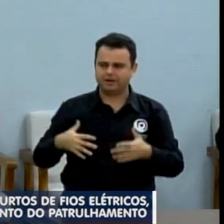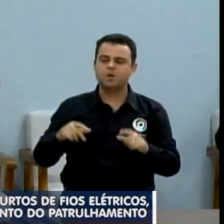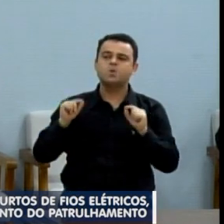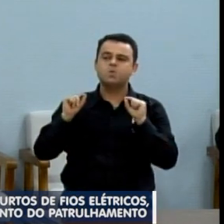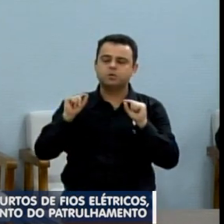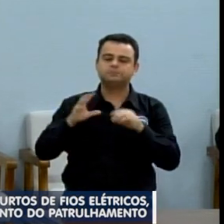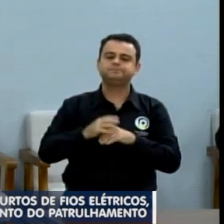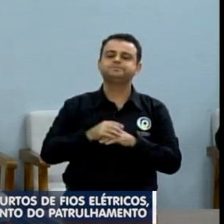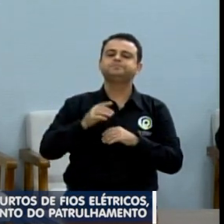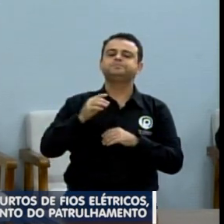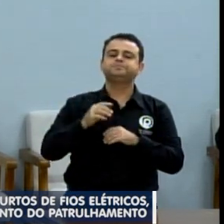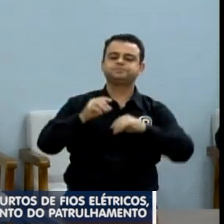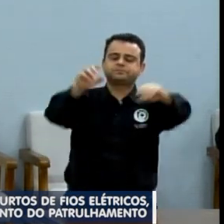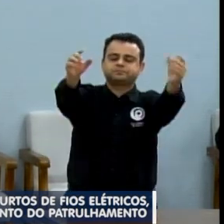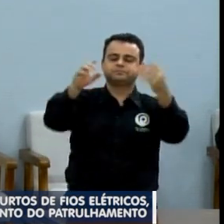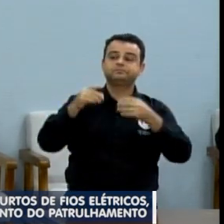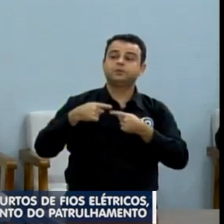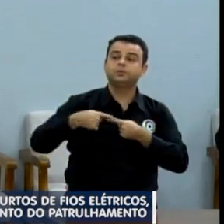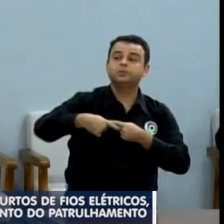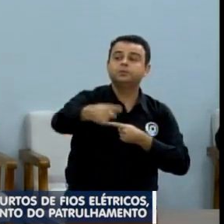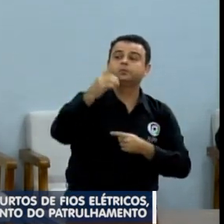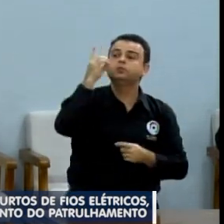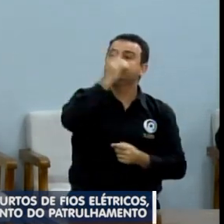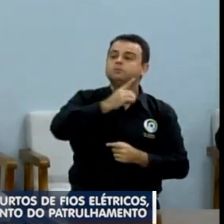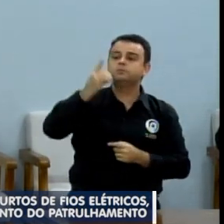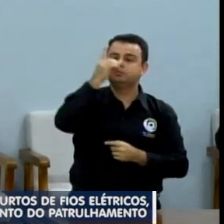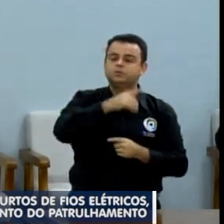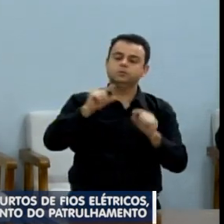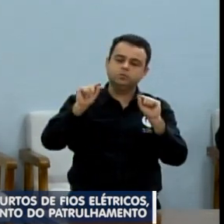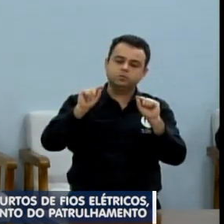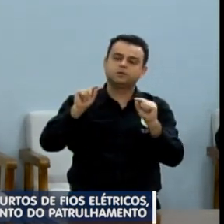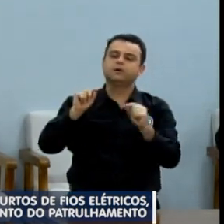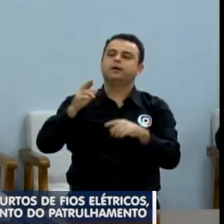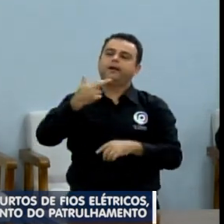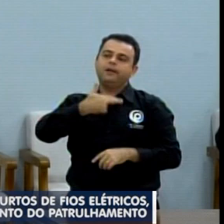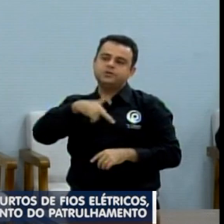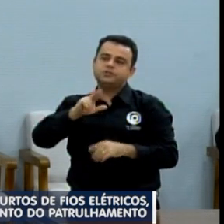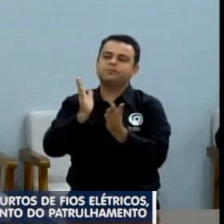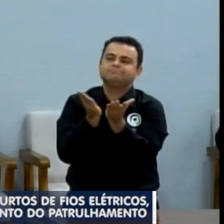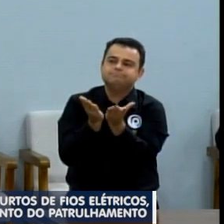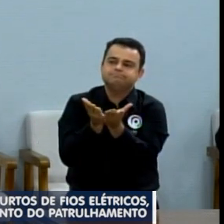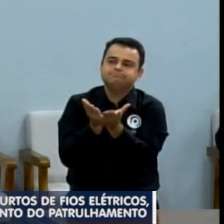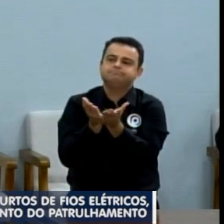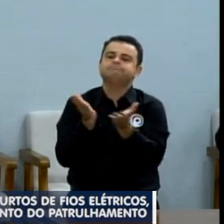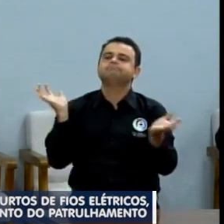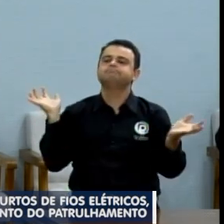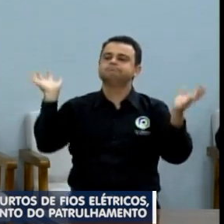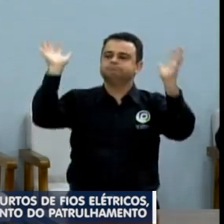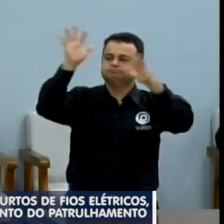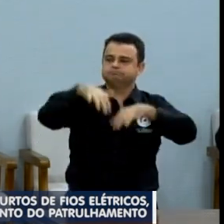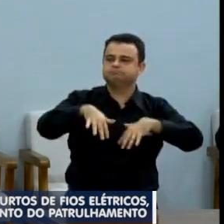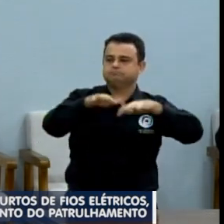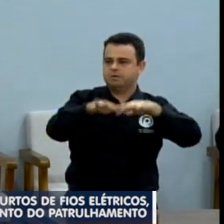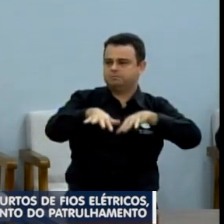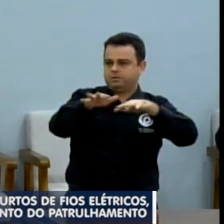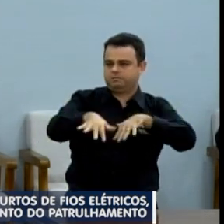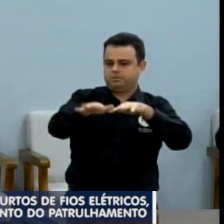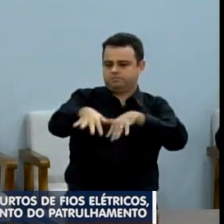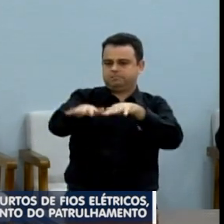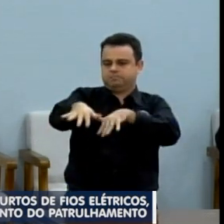domingo agora, domingo próximo, vai ter a Marcha para Jesus. É um evento que pós-pandemia voltou,